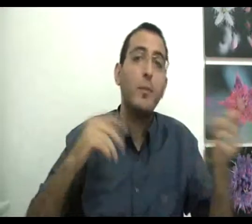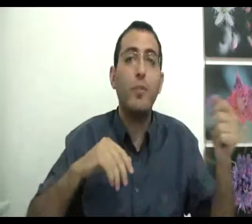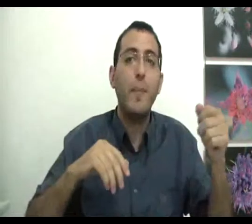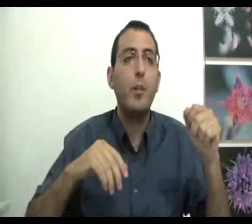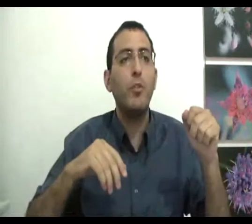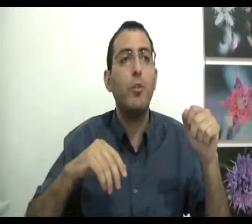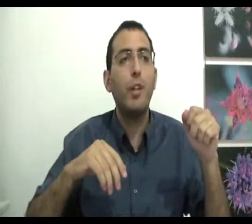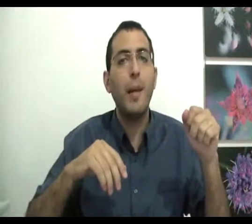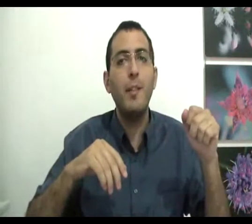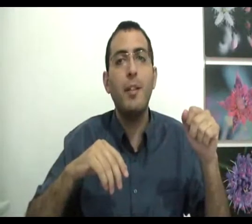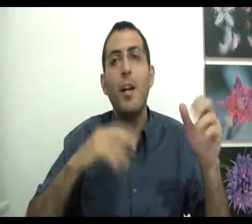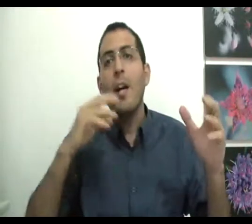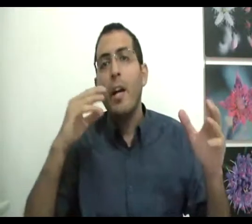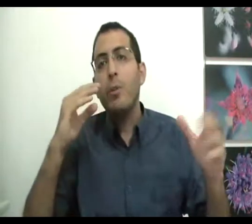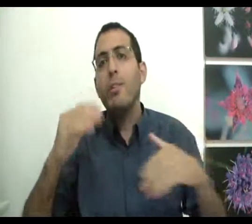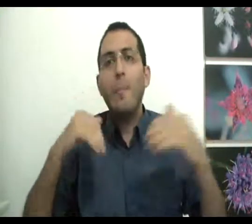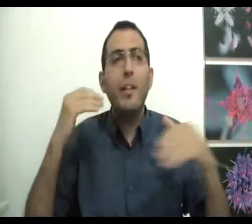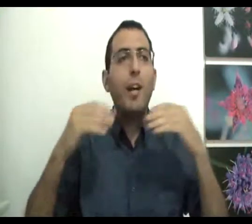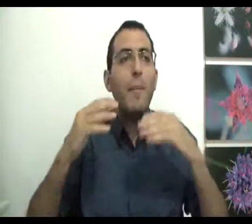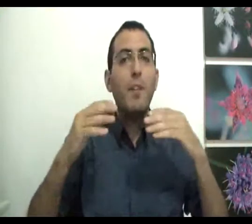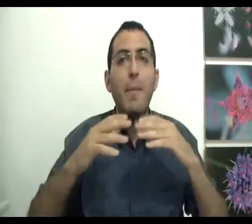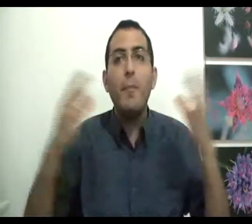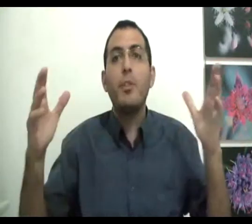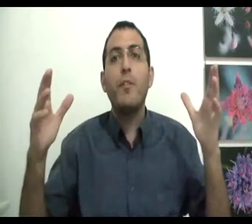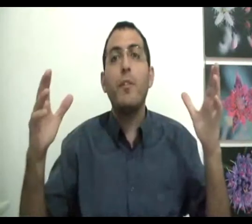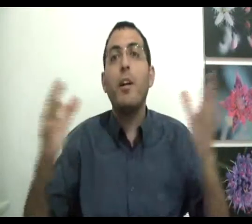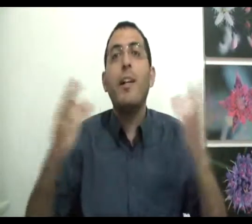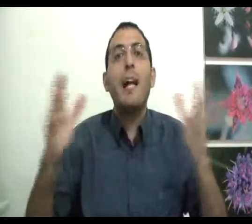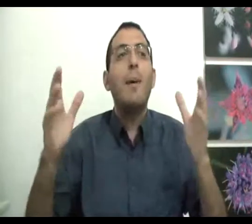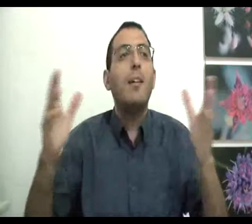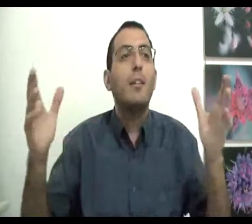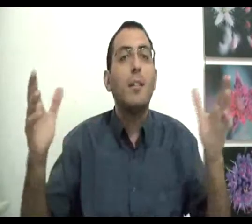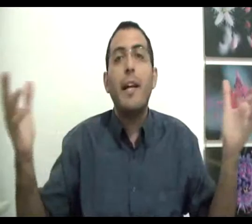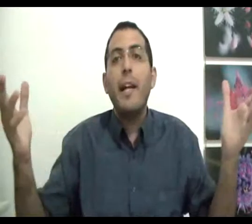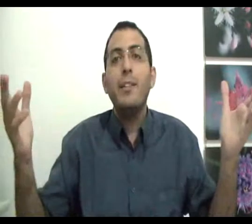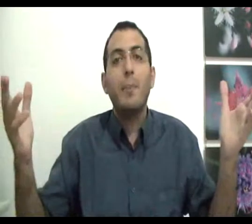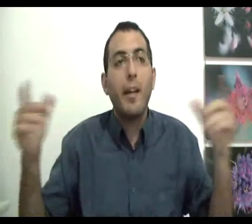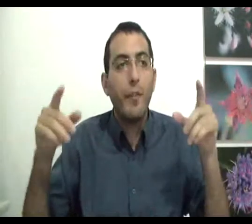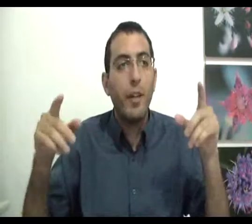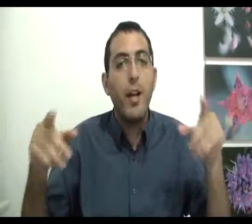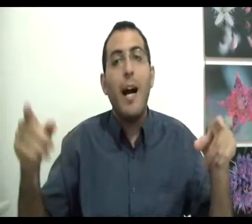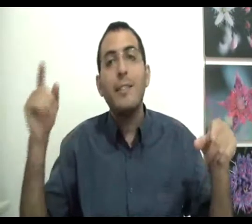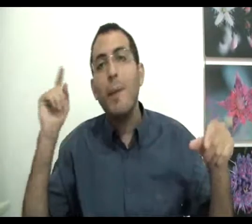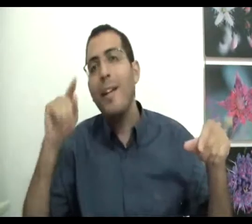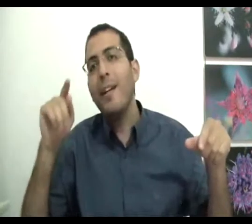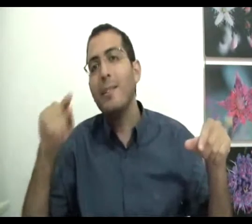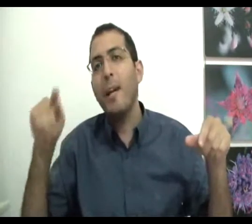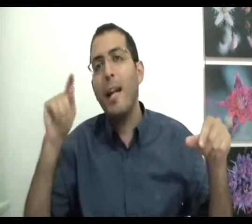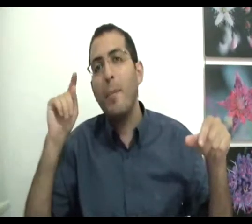רוצה שידעו שהיא קיימת? תמיד נשאל למה ולמה ובסוף למה? אין הסבר יפה אז אם אין לך הסבר למה